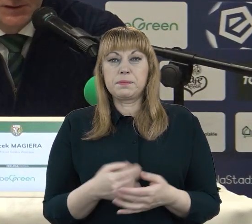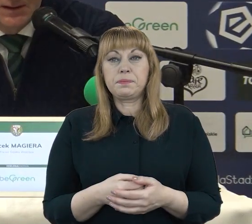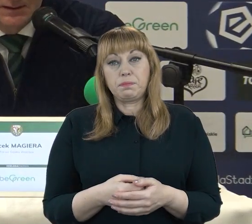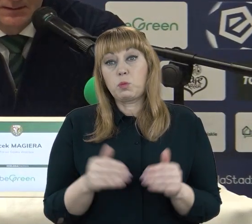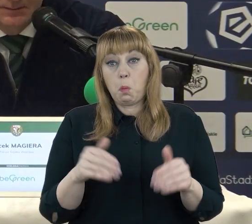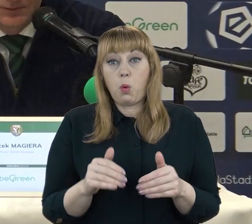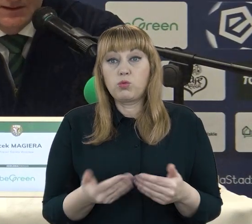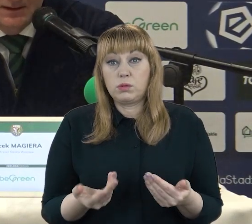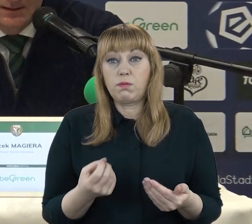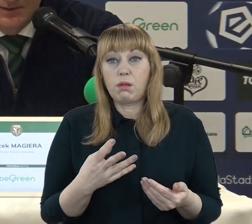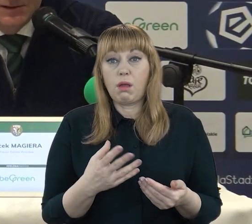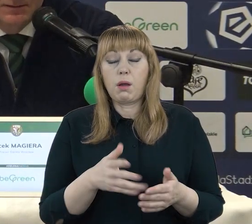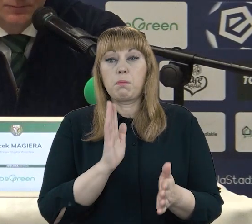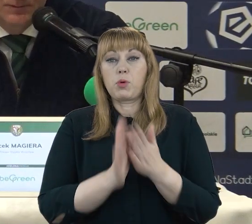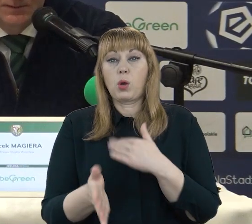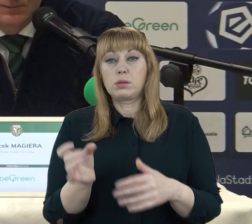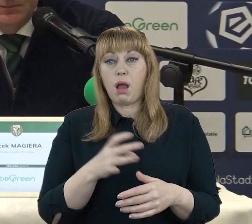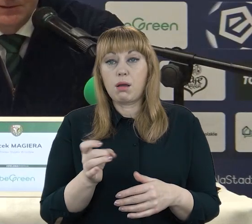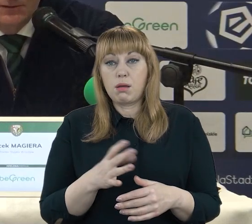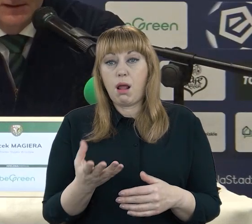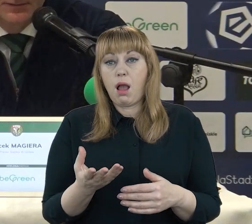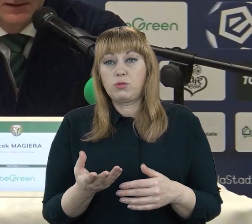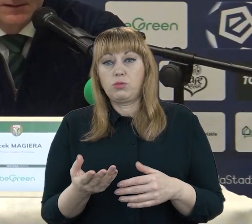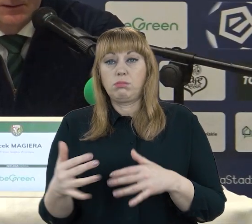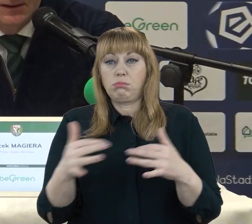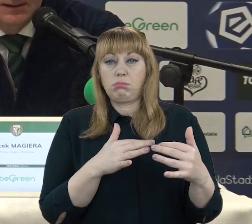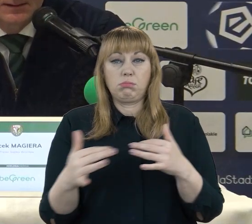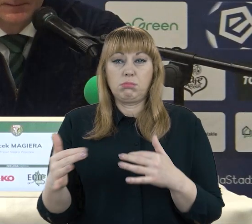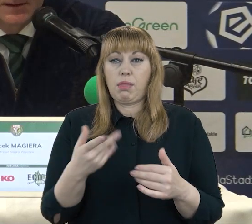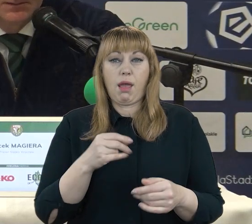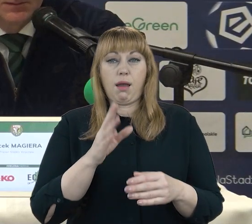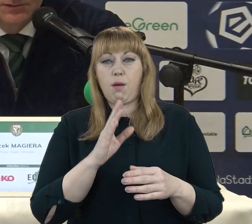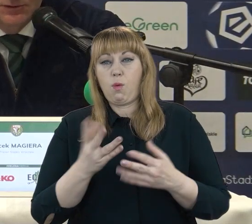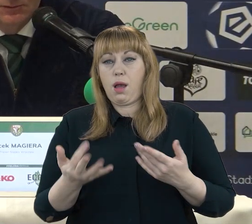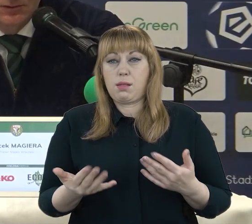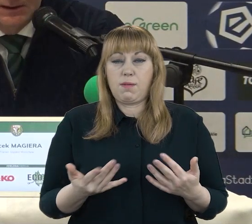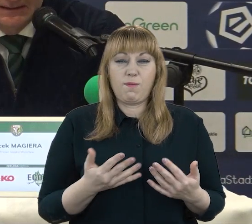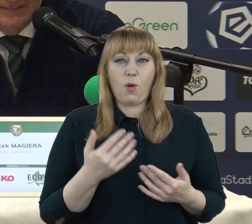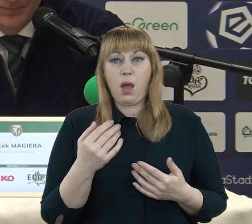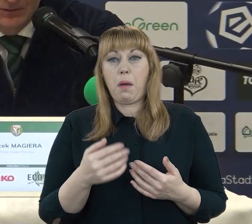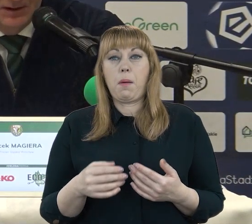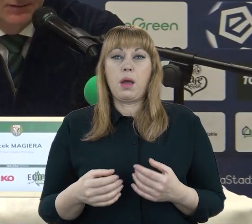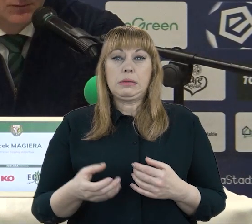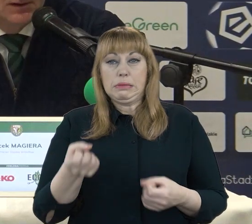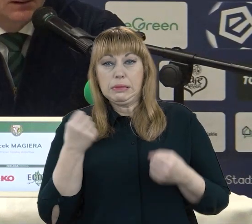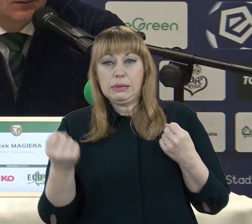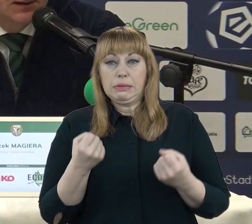tak. Prosta gra będzie stosowana w takich spotkaniach. My chcemy być drużyną, która gra w piłkę, która